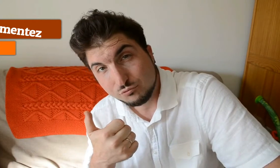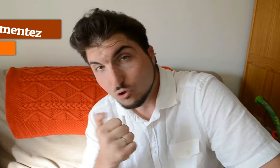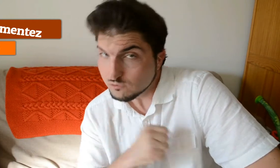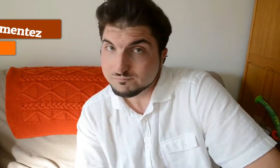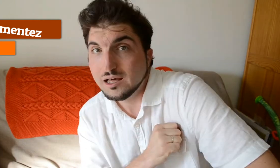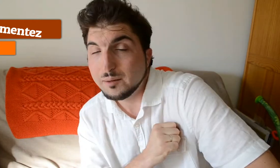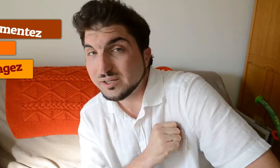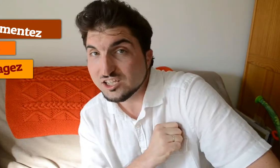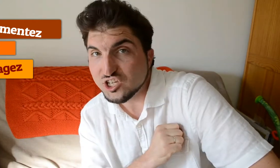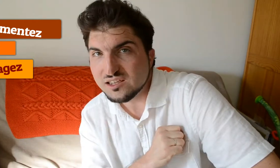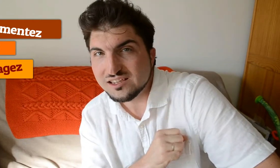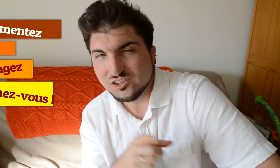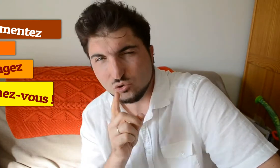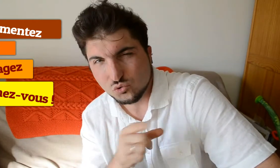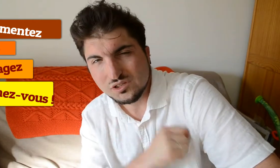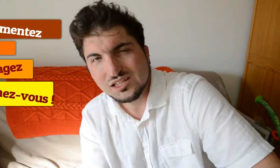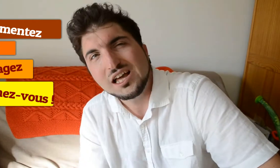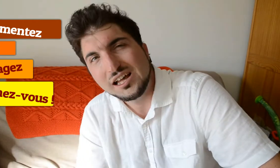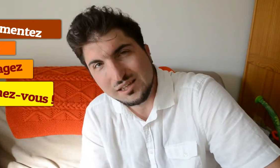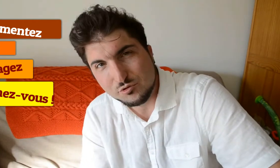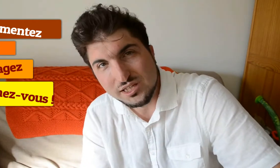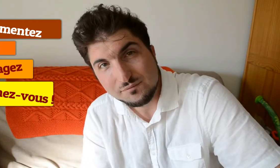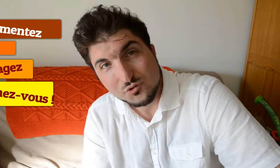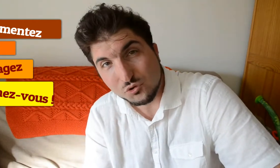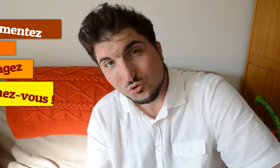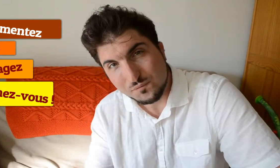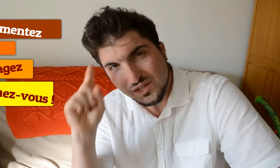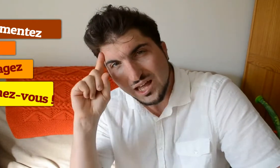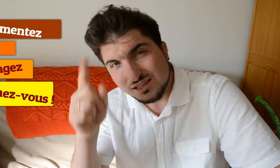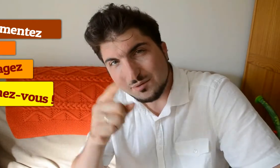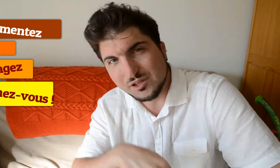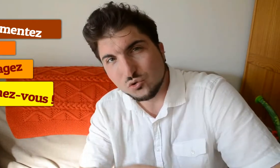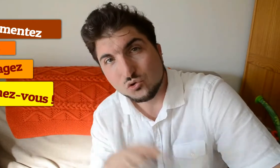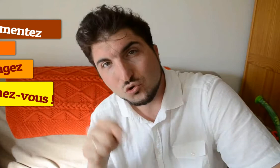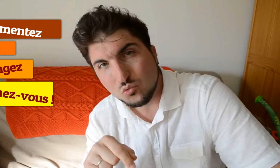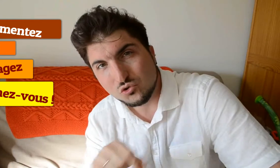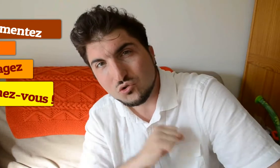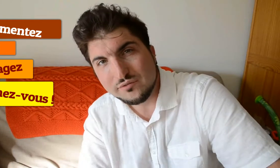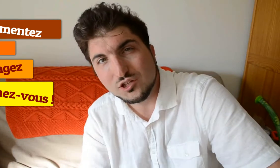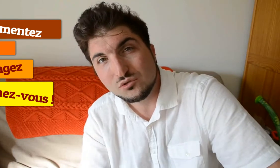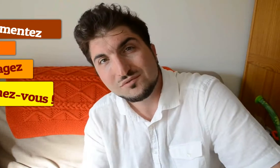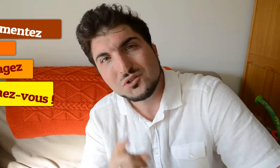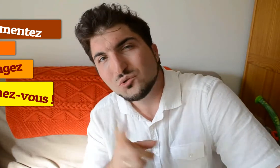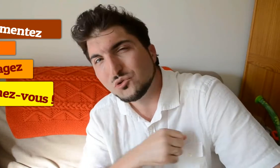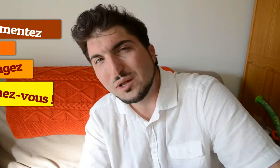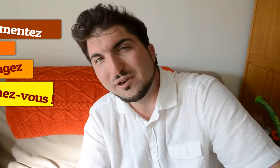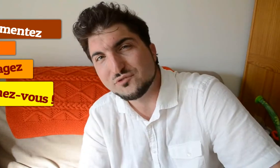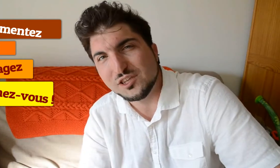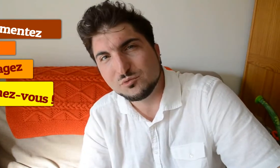bleu, à partager et surtout à t'abonner. Sur ce, à très bientôt sur la vidéo ou sur la page Facebook.